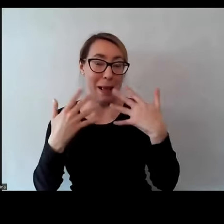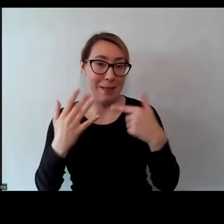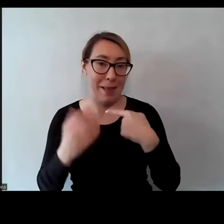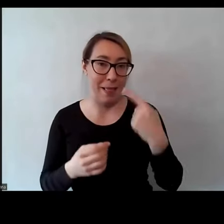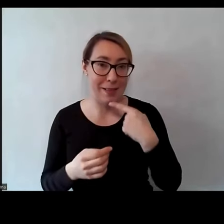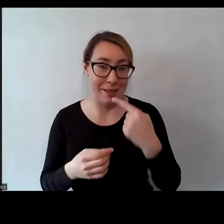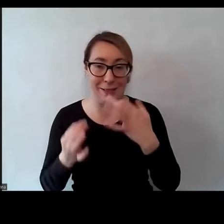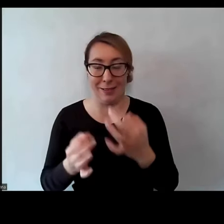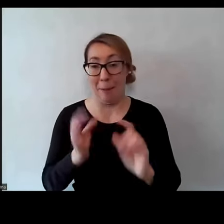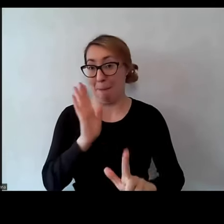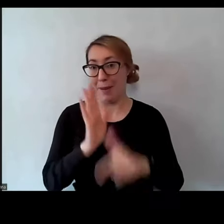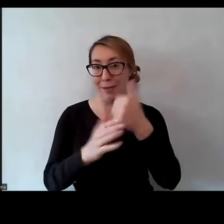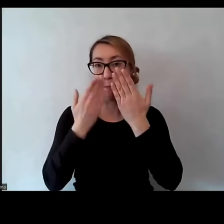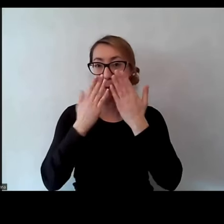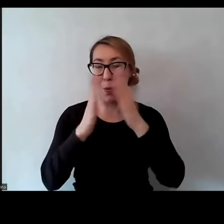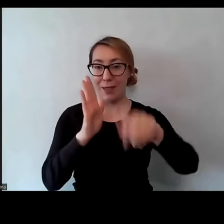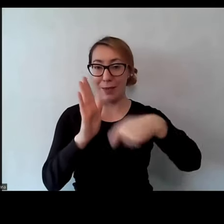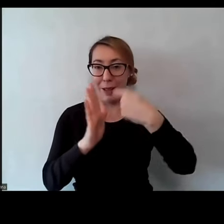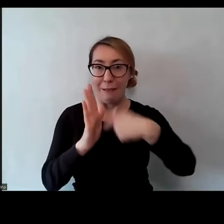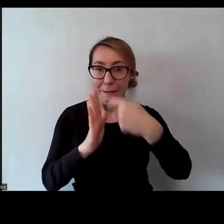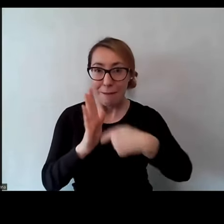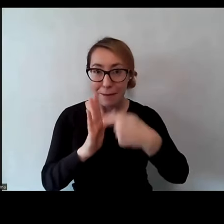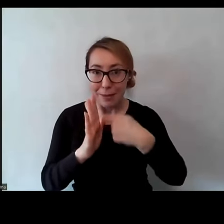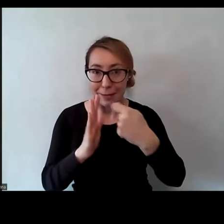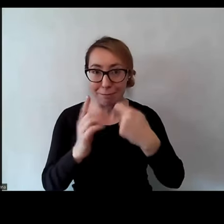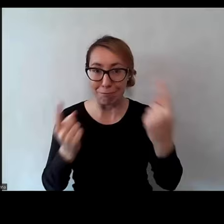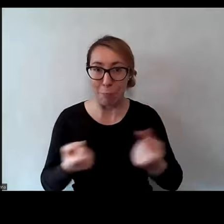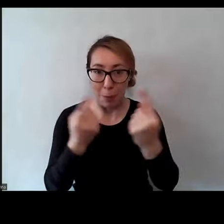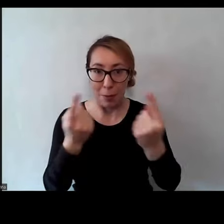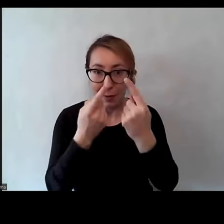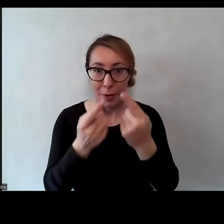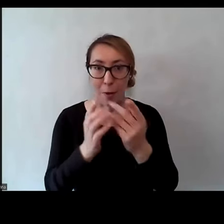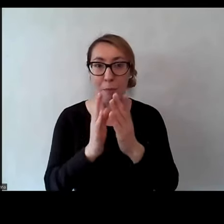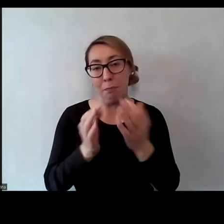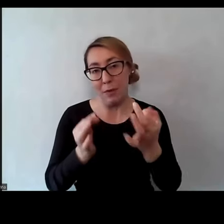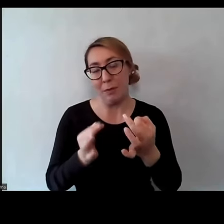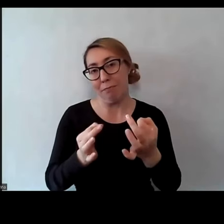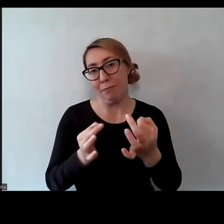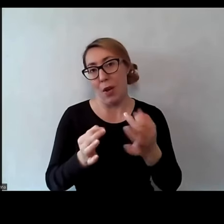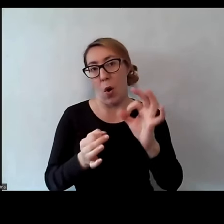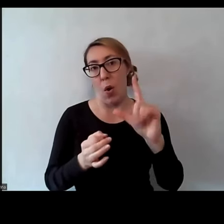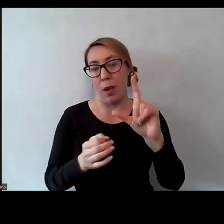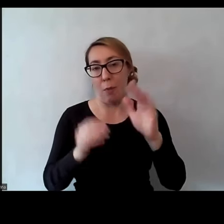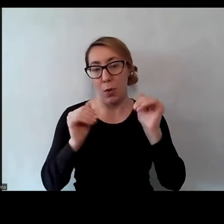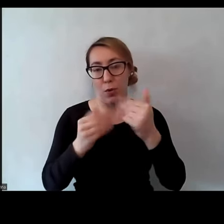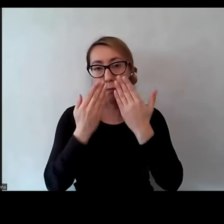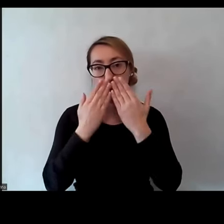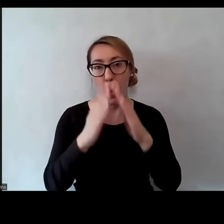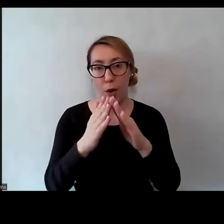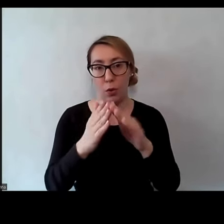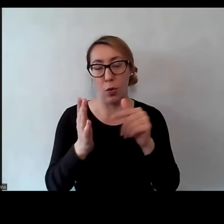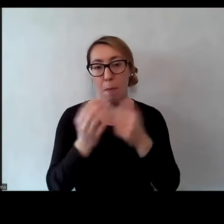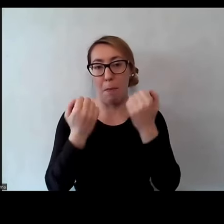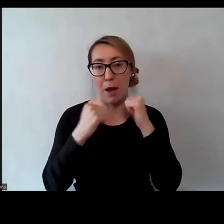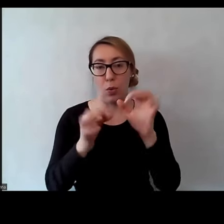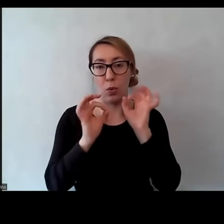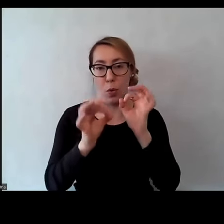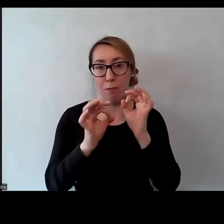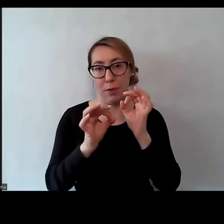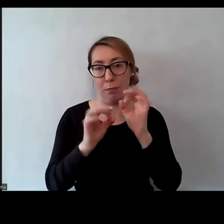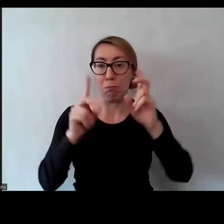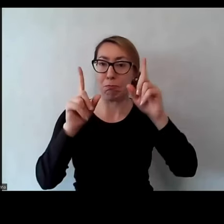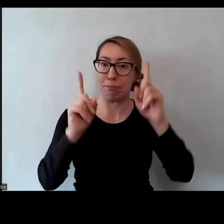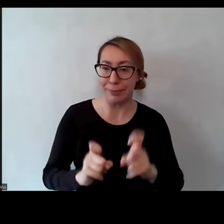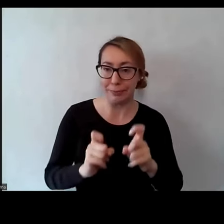premierze filmu. Olga, możesz myśl go zaprezentować. To będzie bardzo dobry wstęp do tego, o czym chcemy